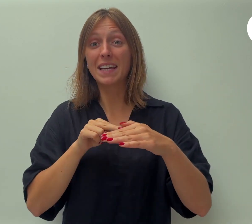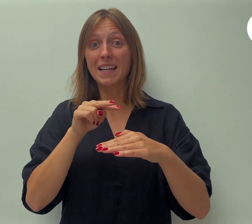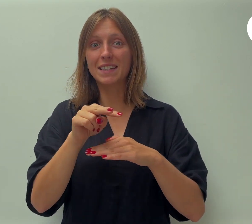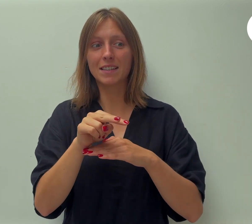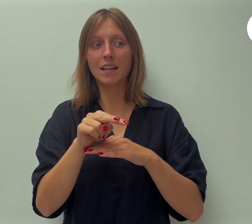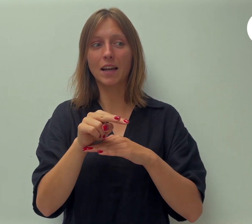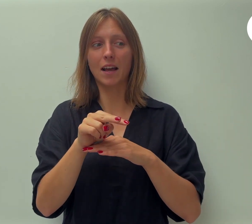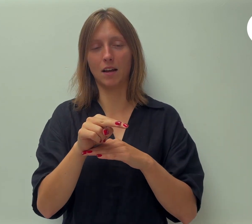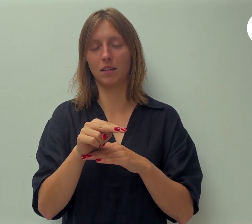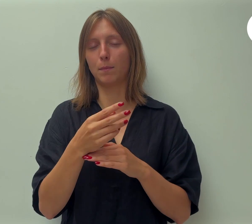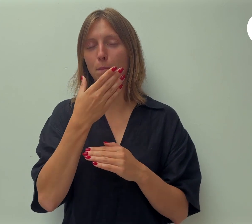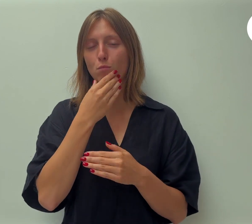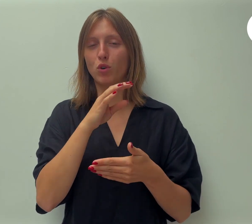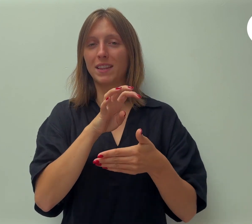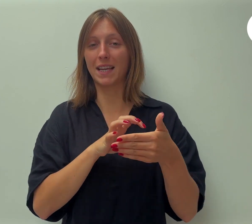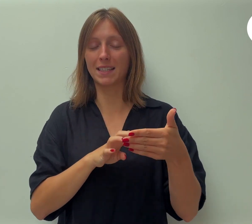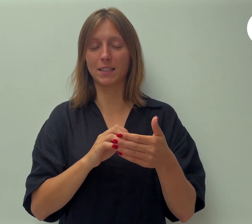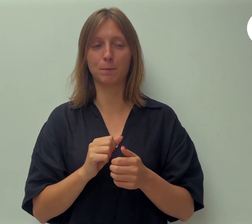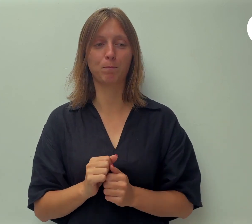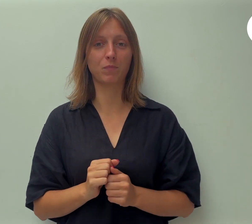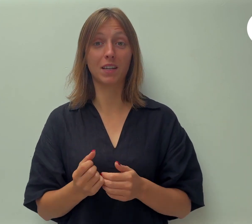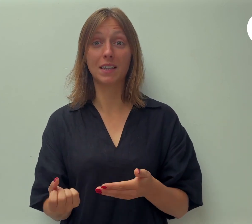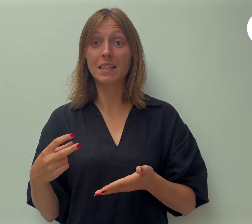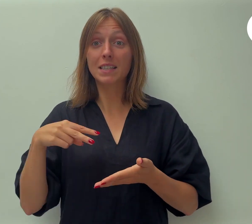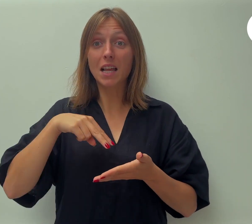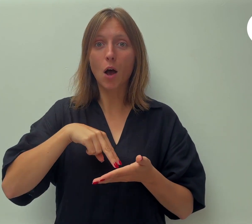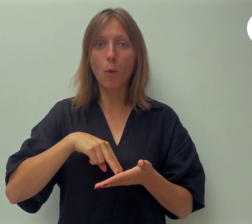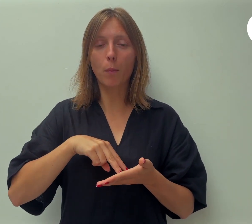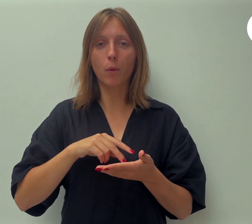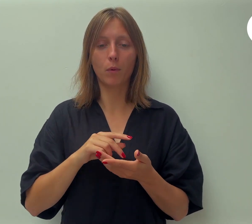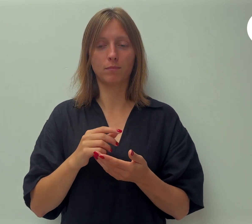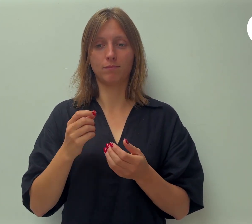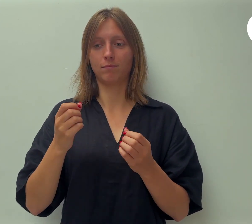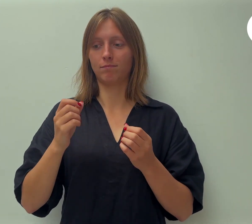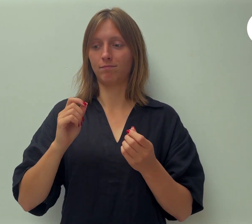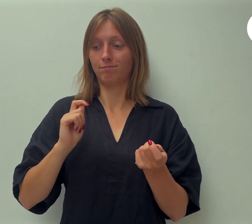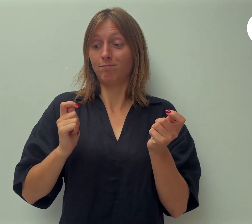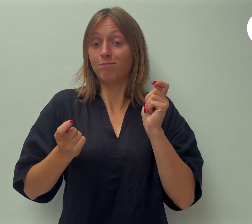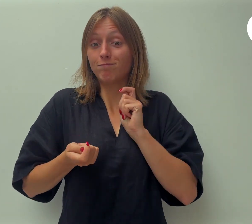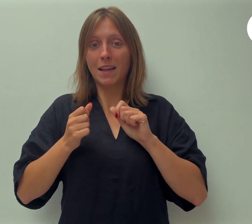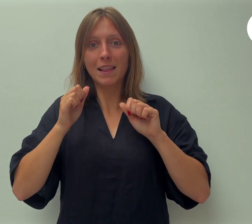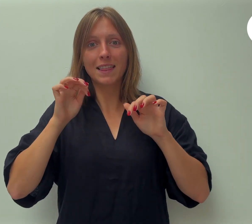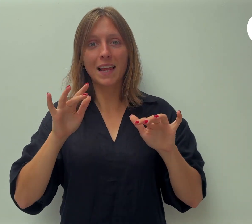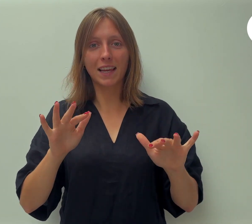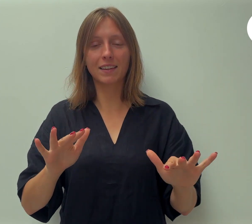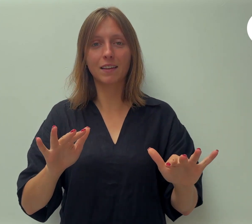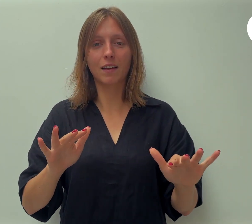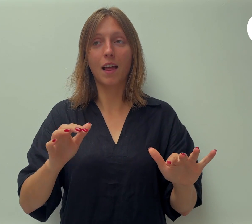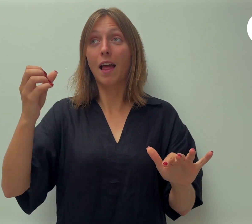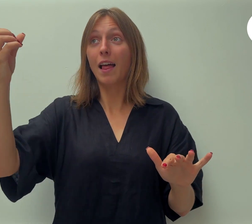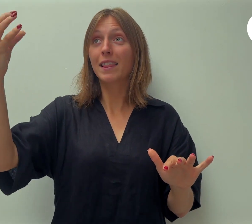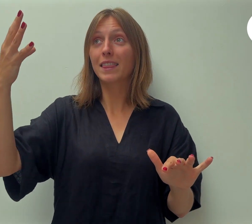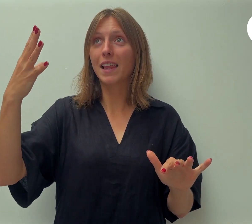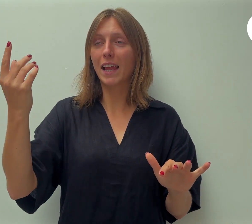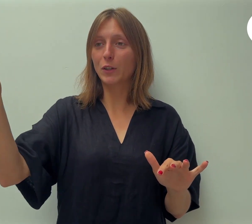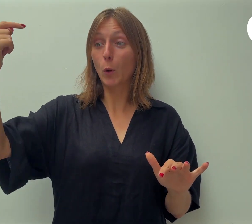Sta op, word verlicht, want uw licht komt en de heerlijkheid van de heren gaat over u op.